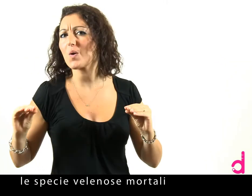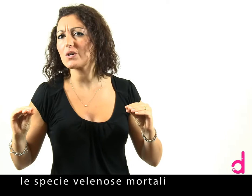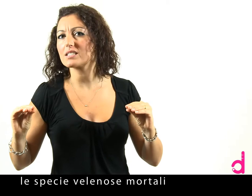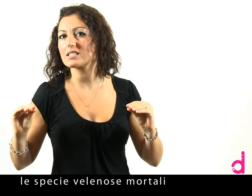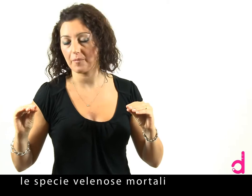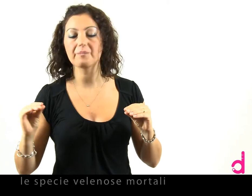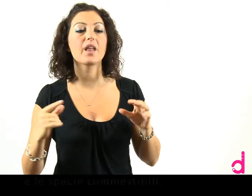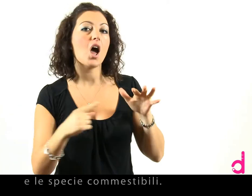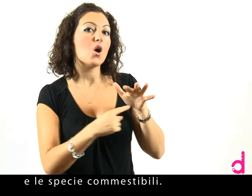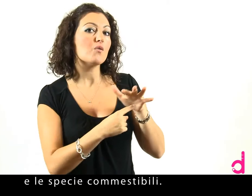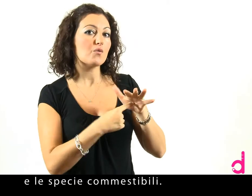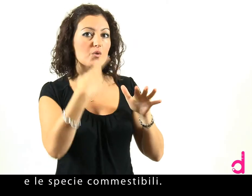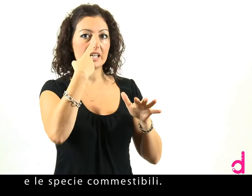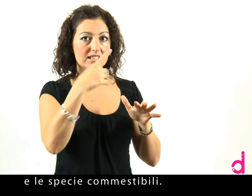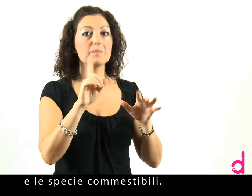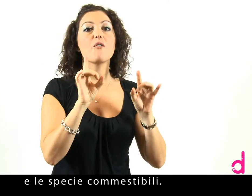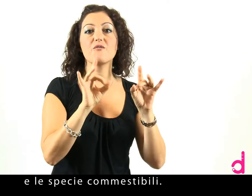mortali e le specie commessibili.